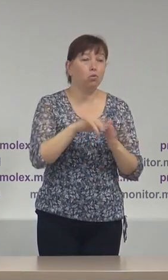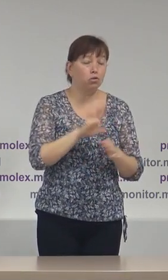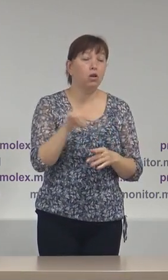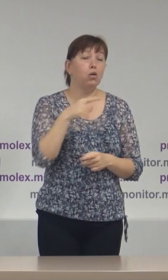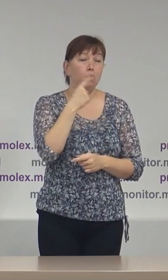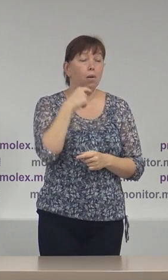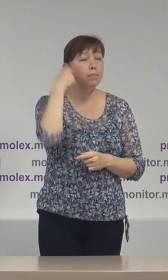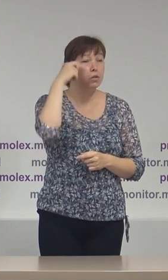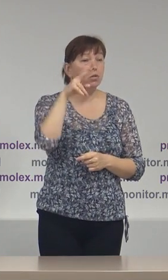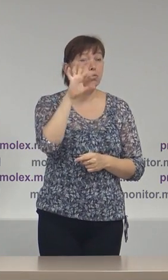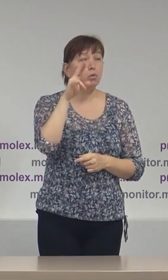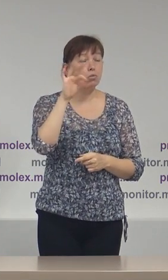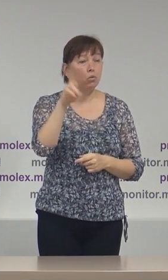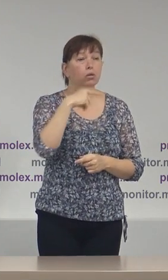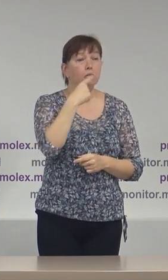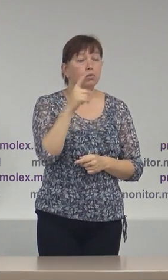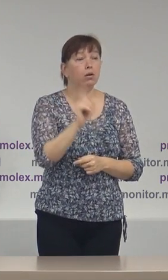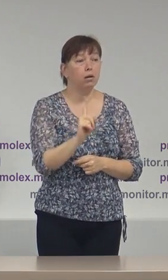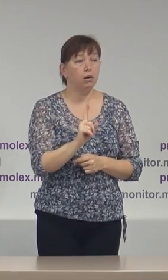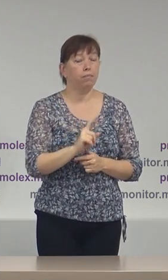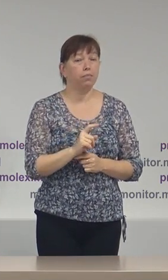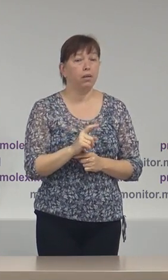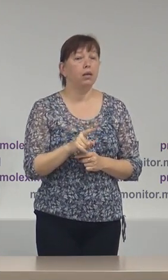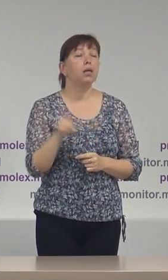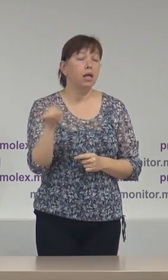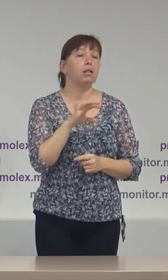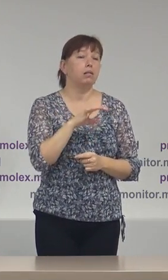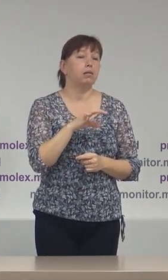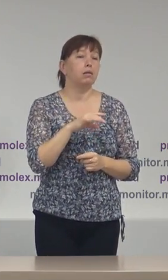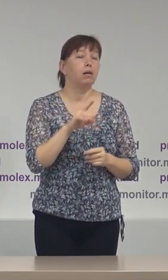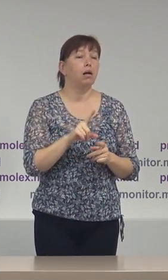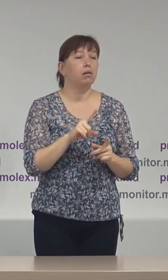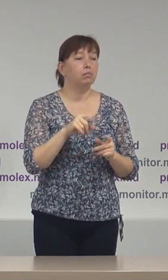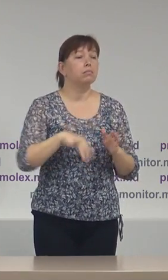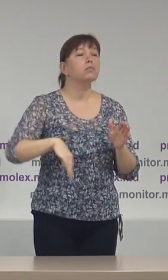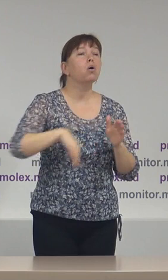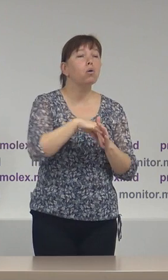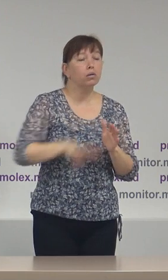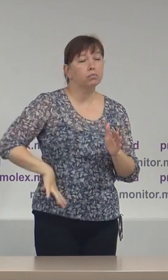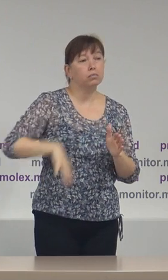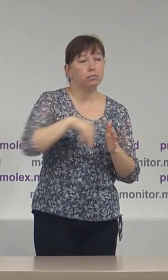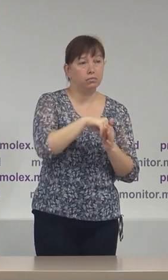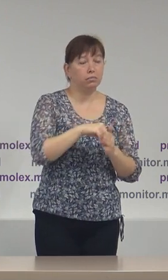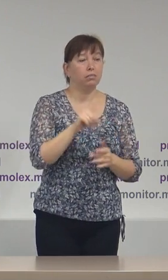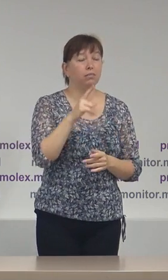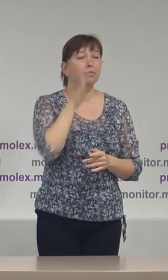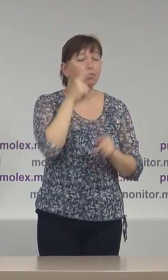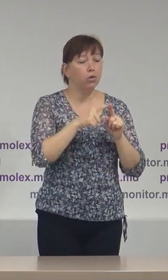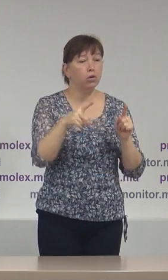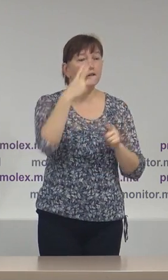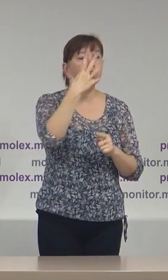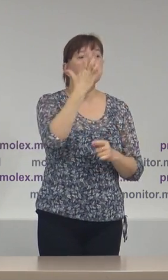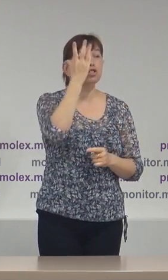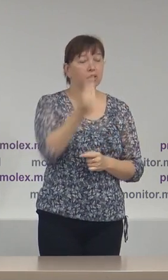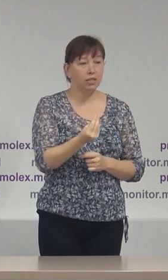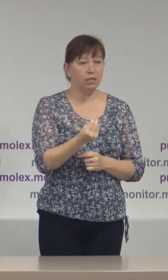că beneficiază sau a plecat în concediu din cont propriu pe durată de 35 de zile, adică